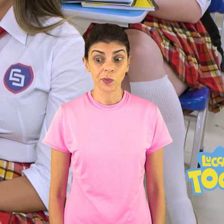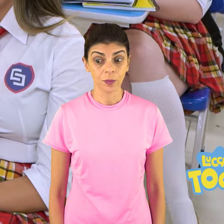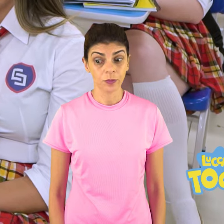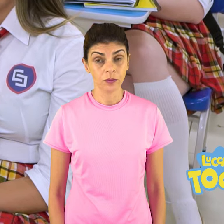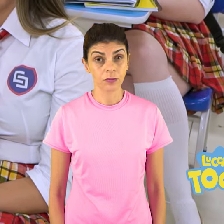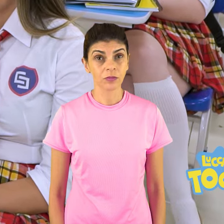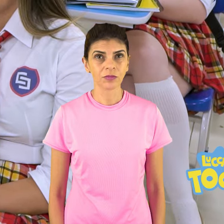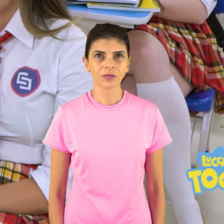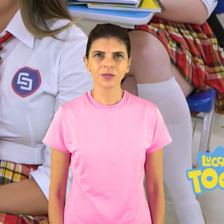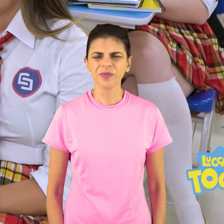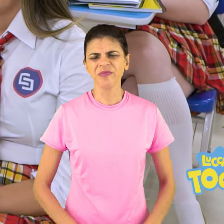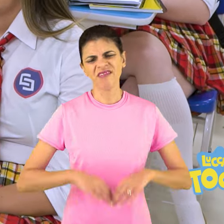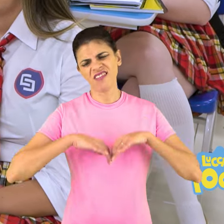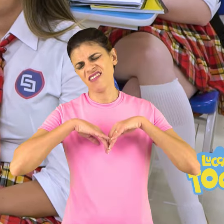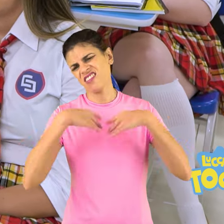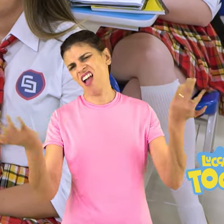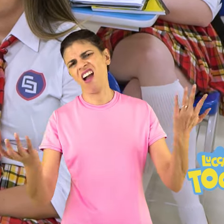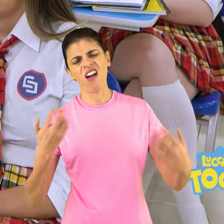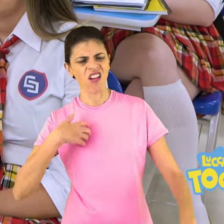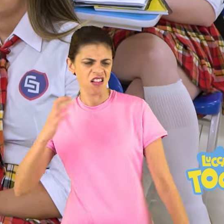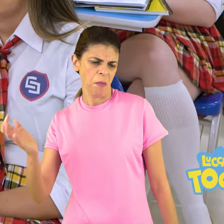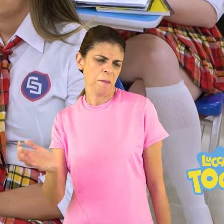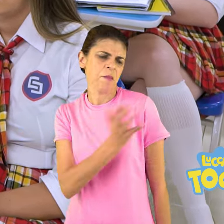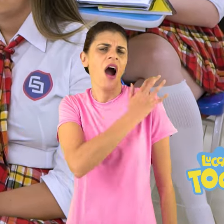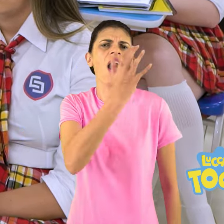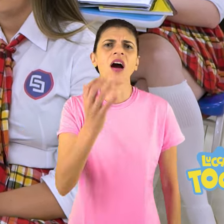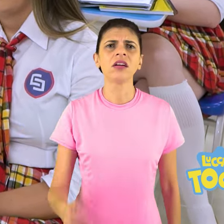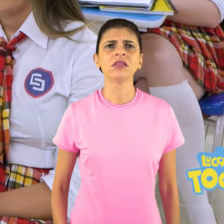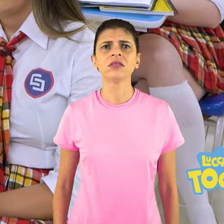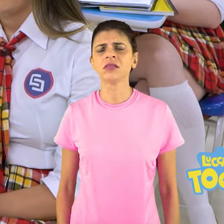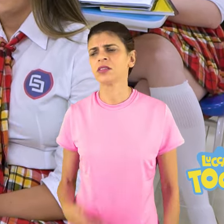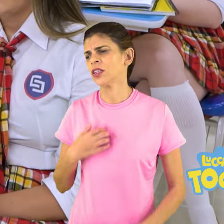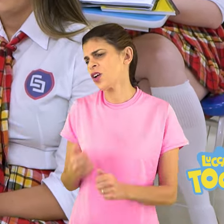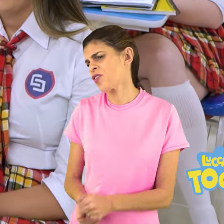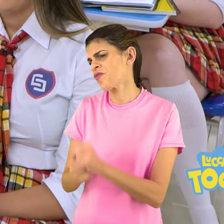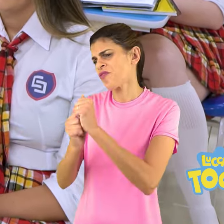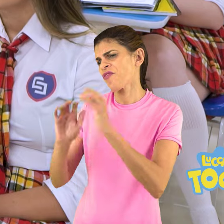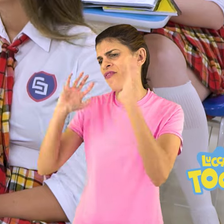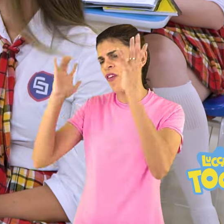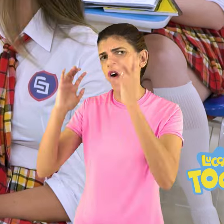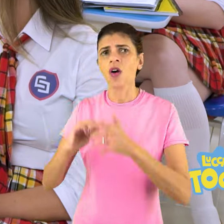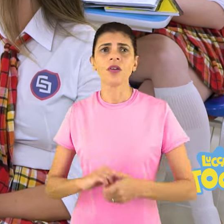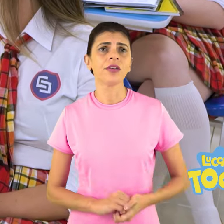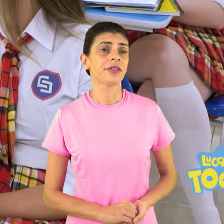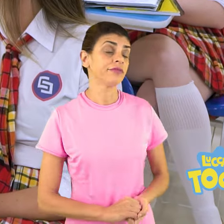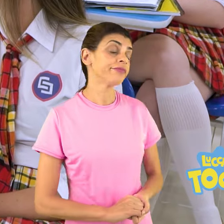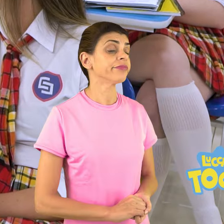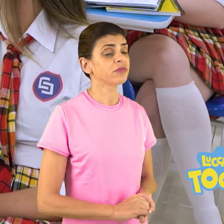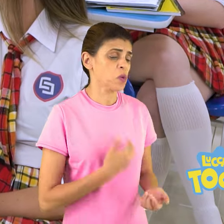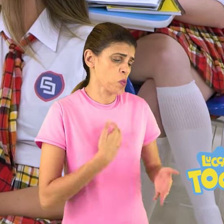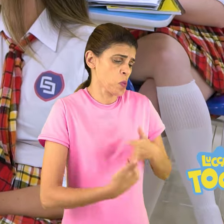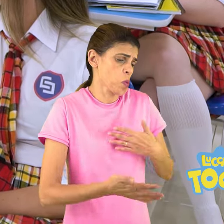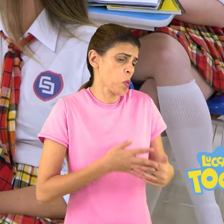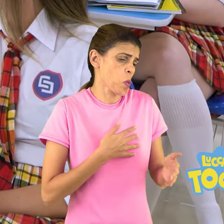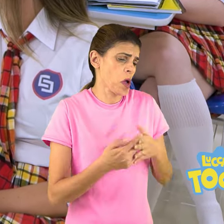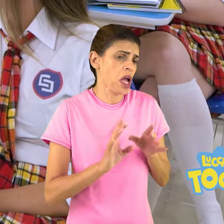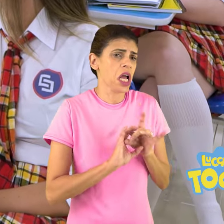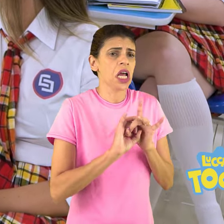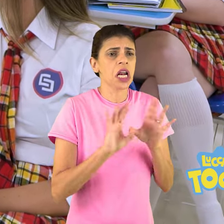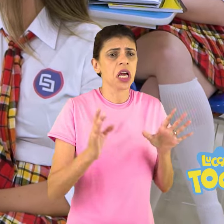Ah, eu quero jogar queimado. Eu quero jogar vôlei. Bom, eu jogo qualquer coisa. Sempre sou o último a ser